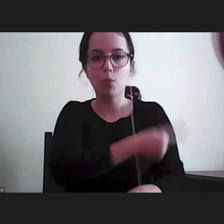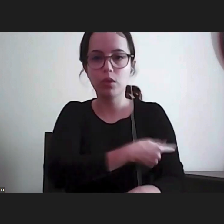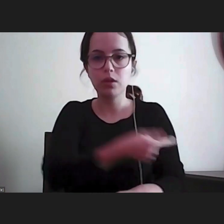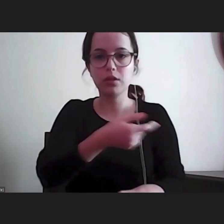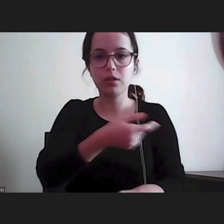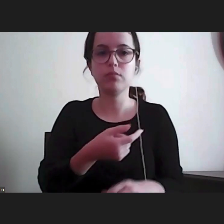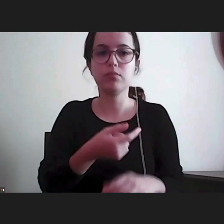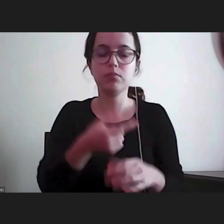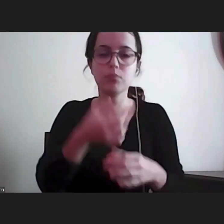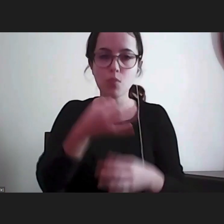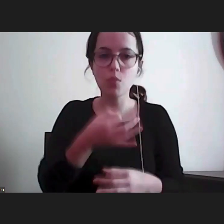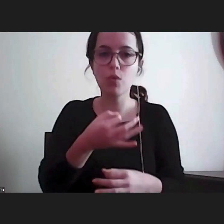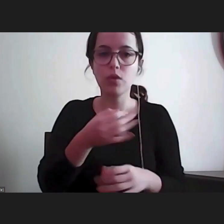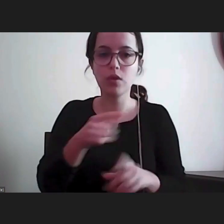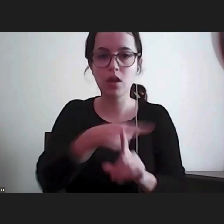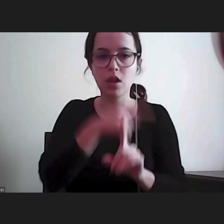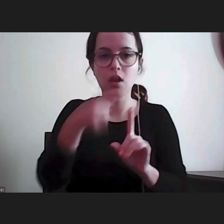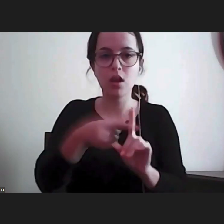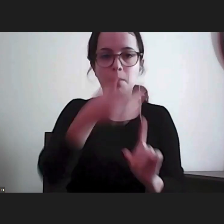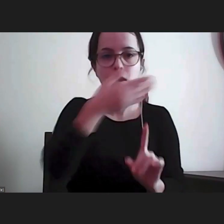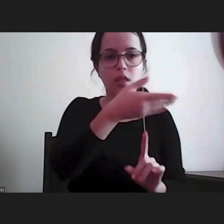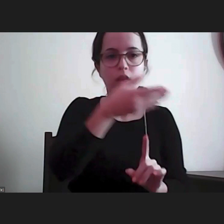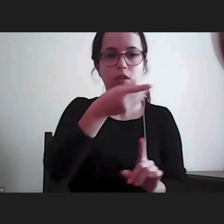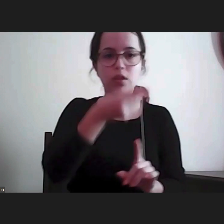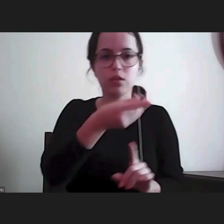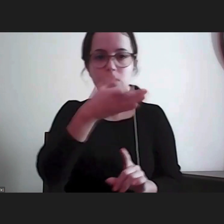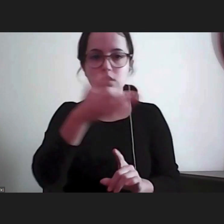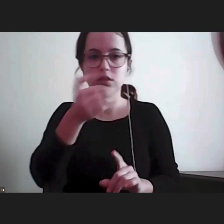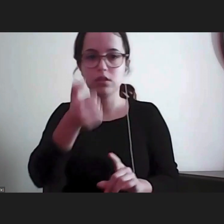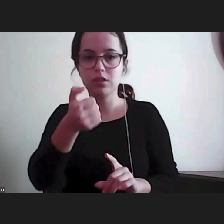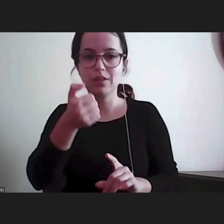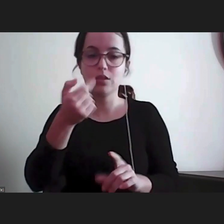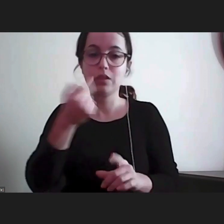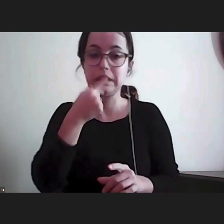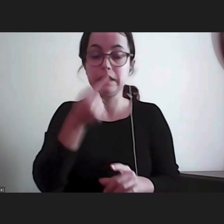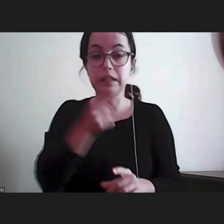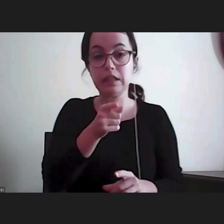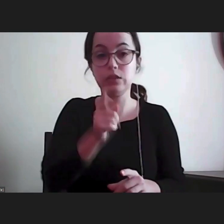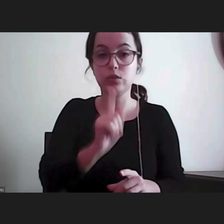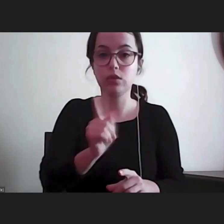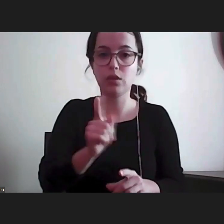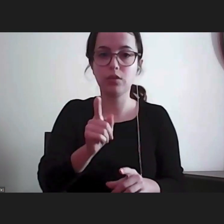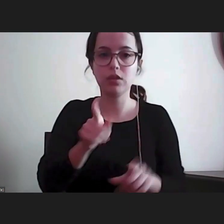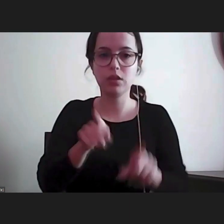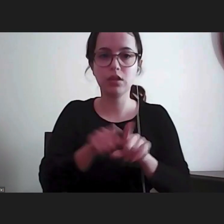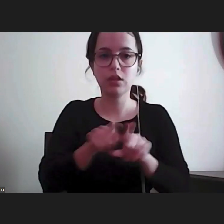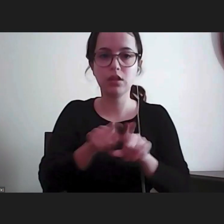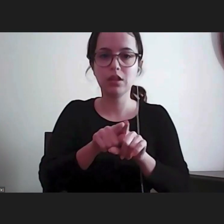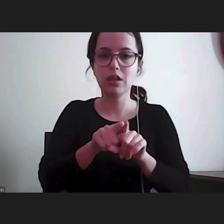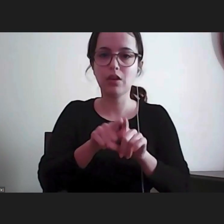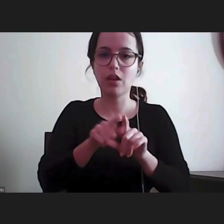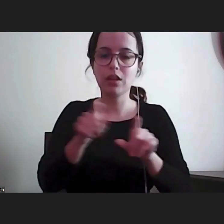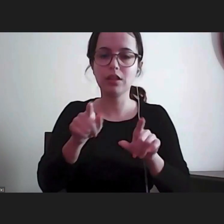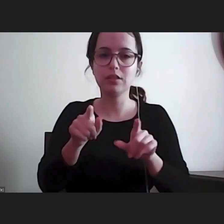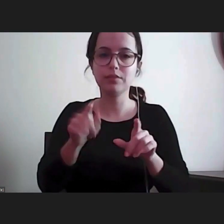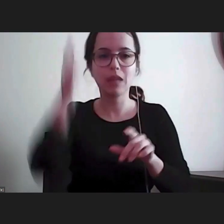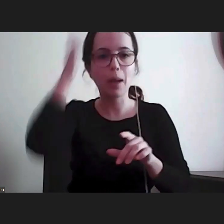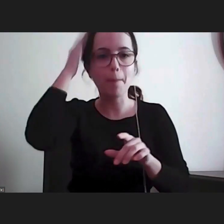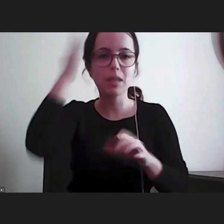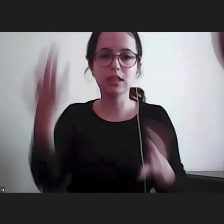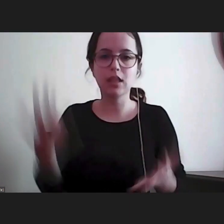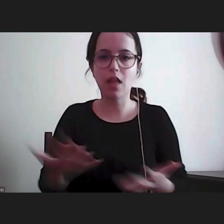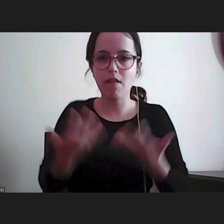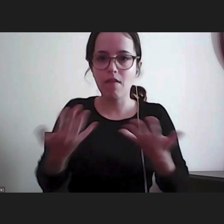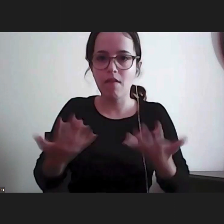Hoje em dia, em 75 não se diria isso, mas hoje se calhar diríamos que é uma instituição de softball, não é? A capacidade que tem, a